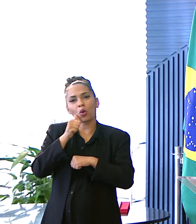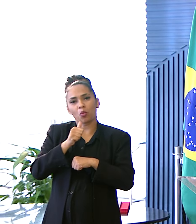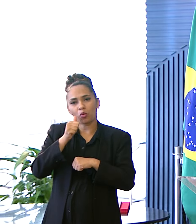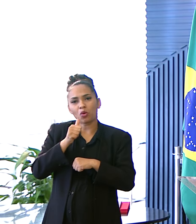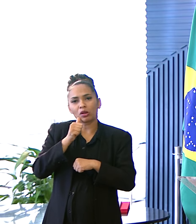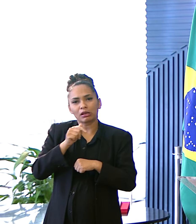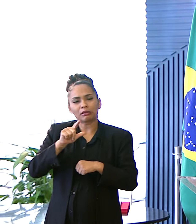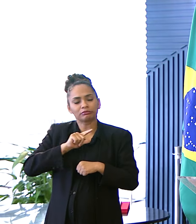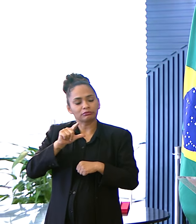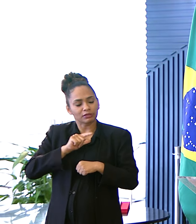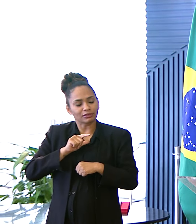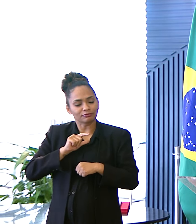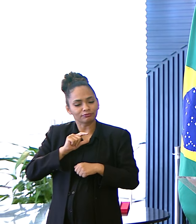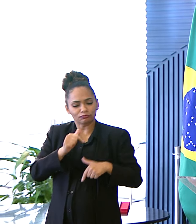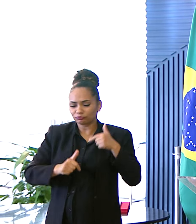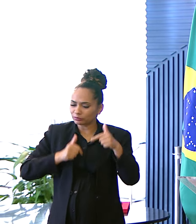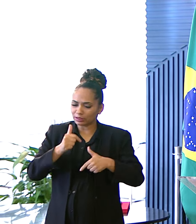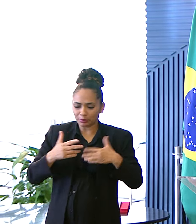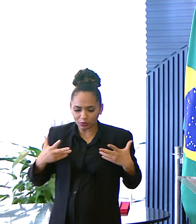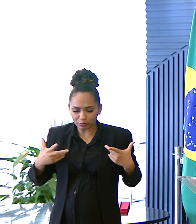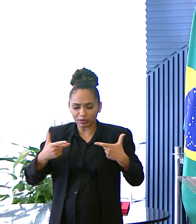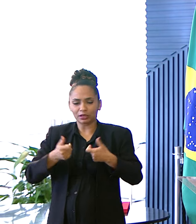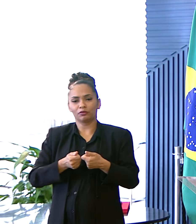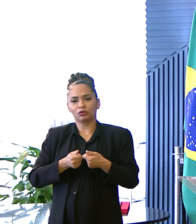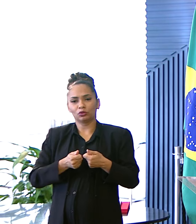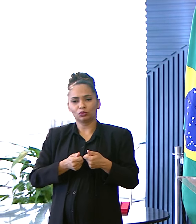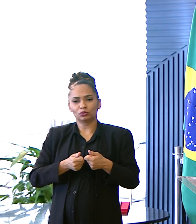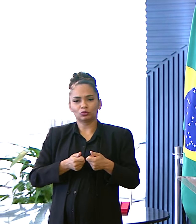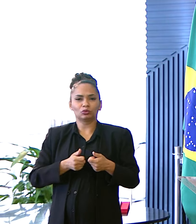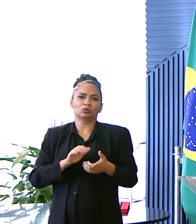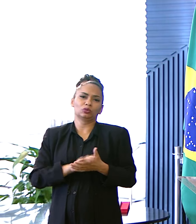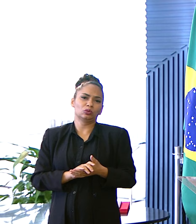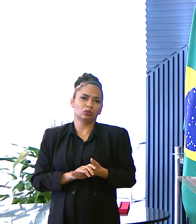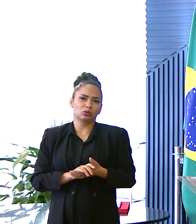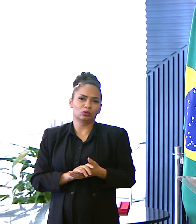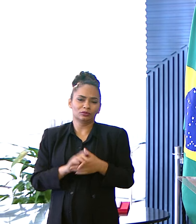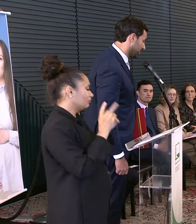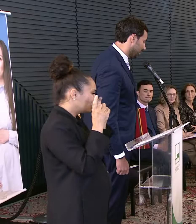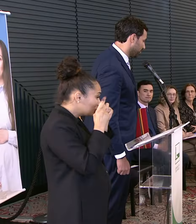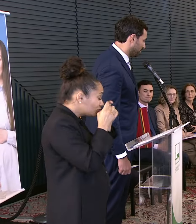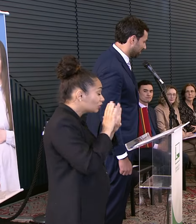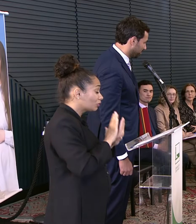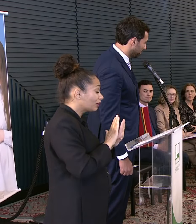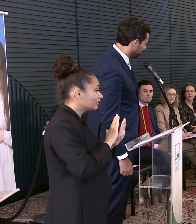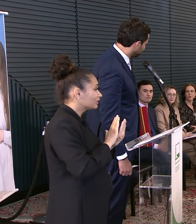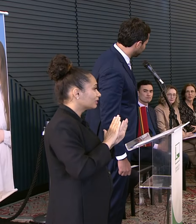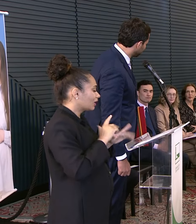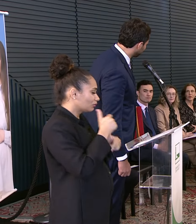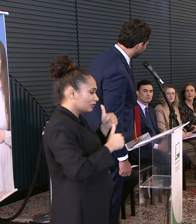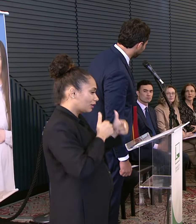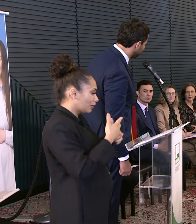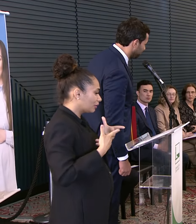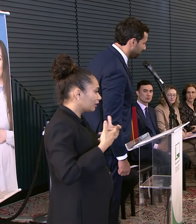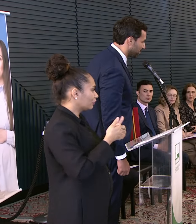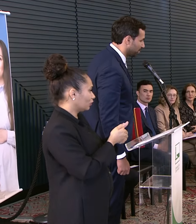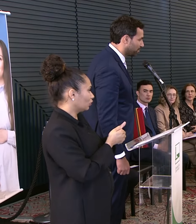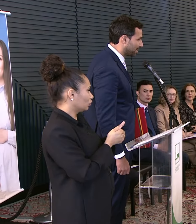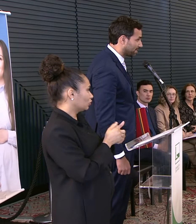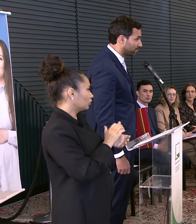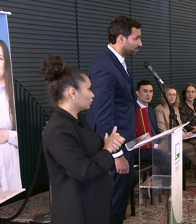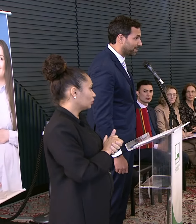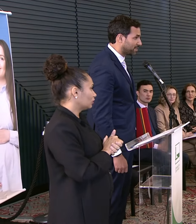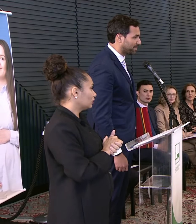doradense Em um contexto Em um contexto Muito complicado Nós Perto de fronteira Nossa cidade Passa numa situação Muito fácil De